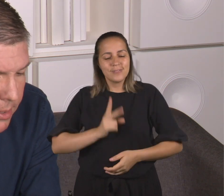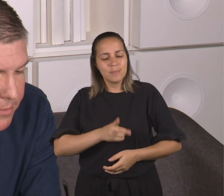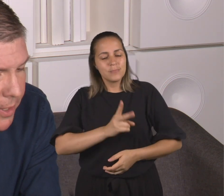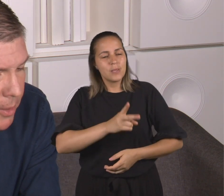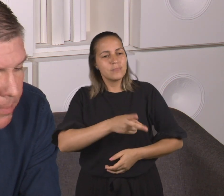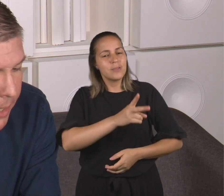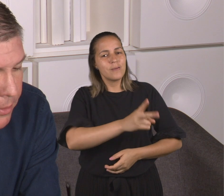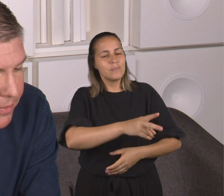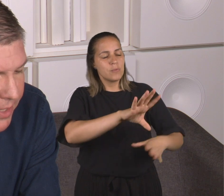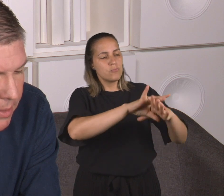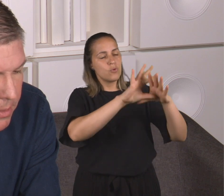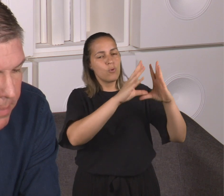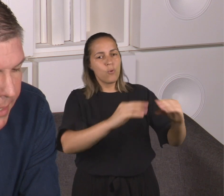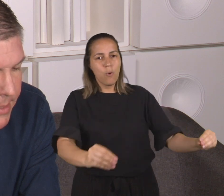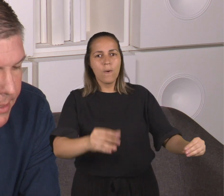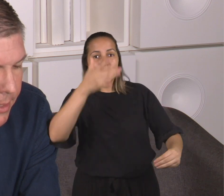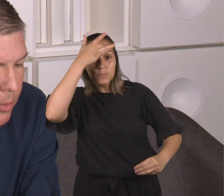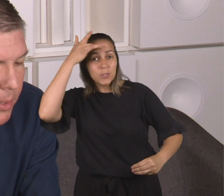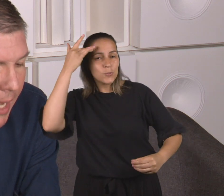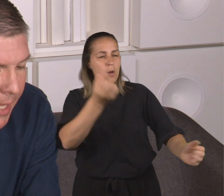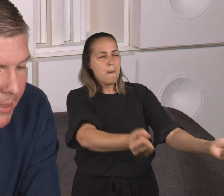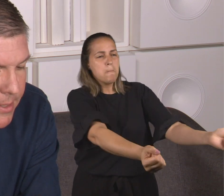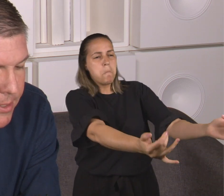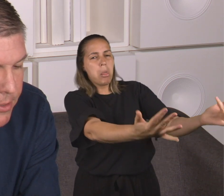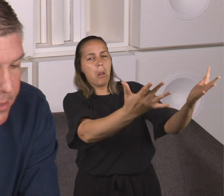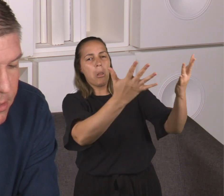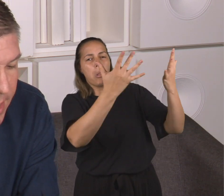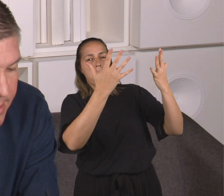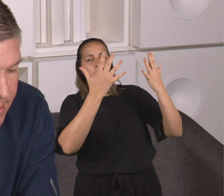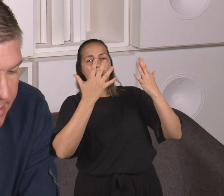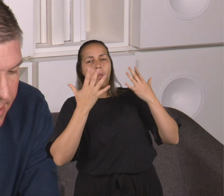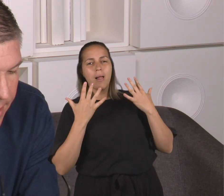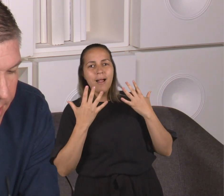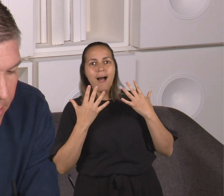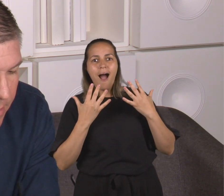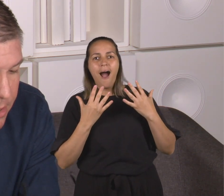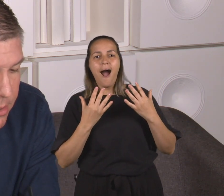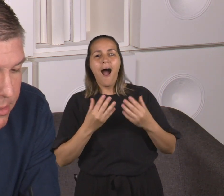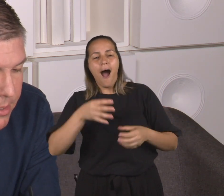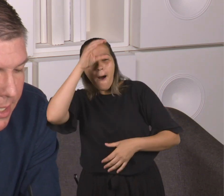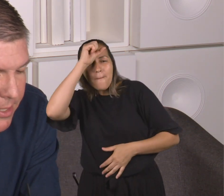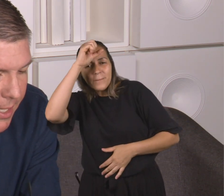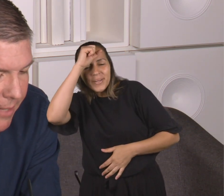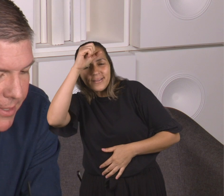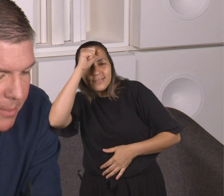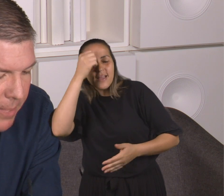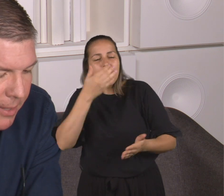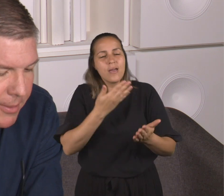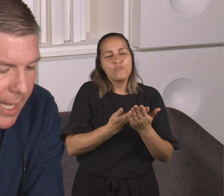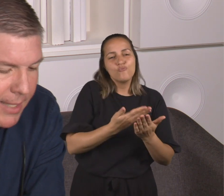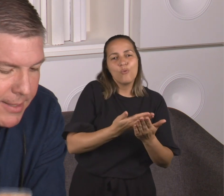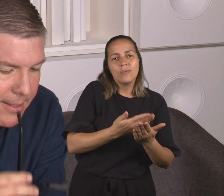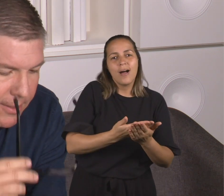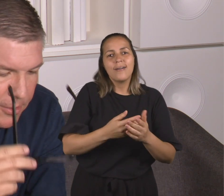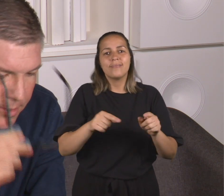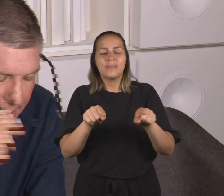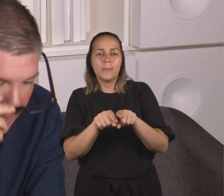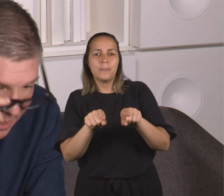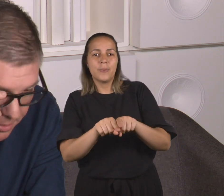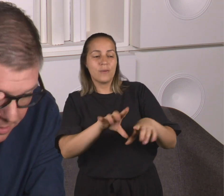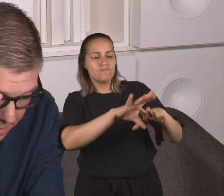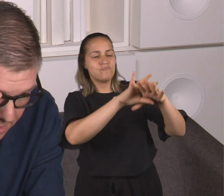multidões vinham para ouvi-lo e para serem curadas de suas doenças. Mas Jesus retirava-se para lugares